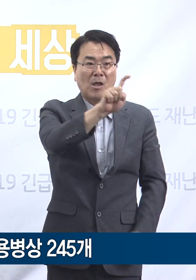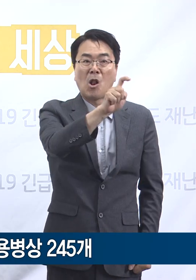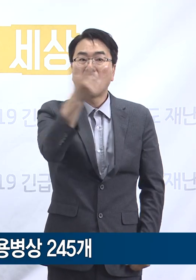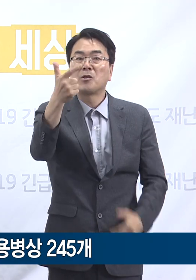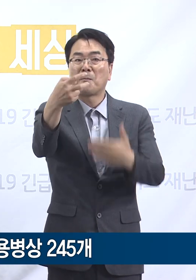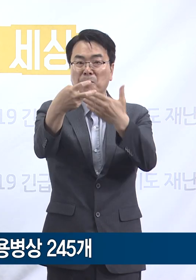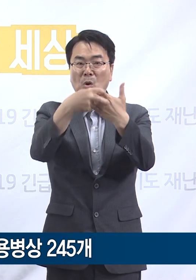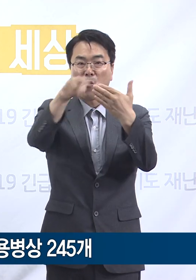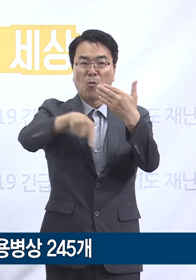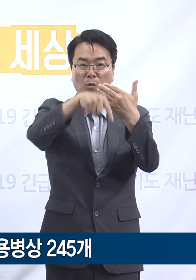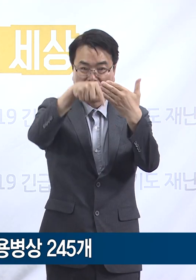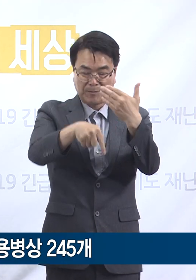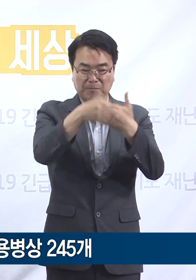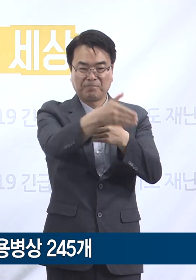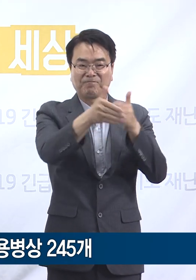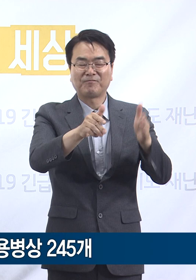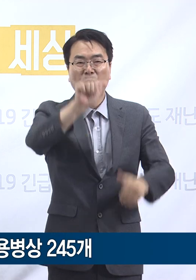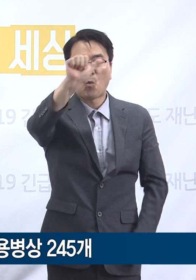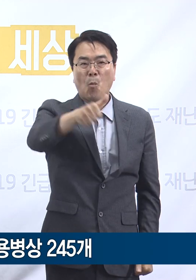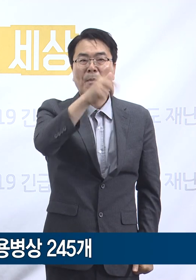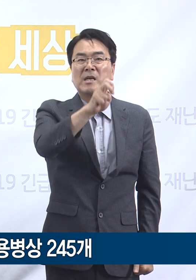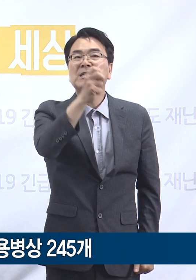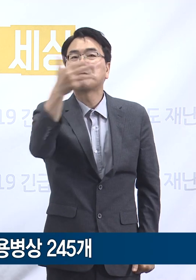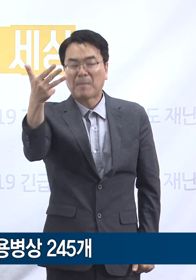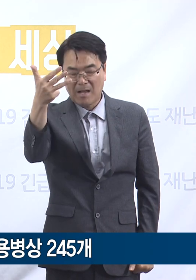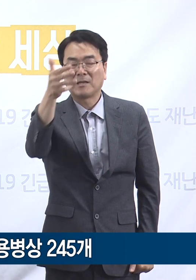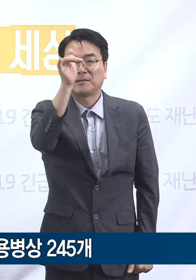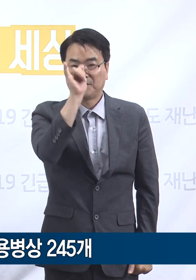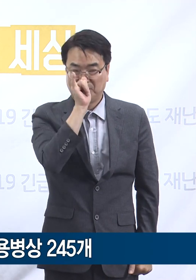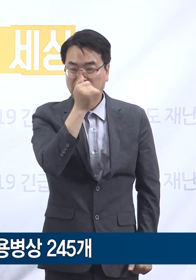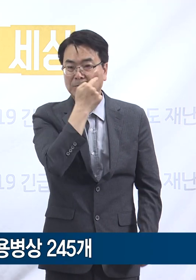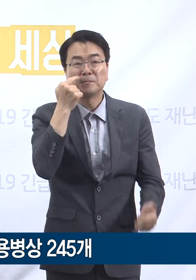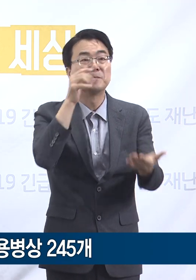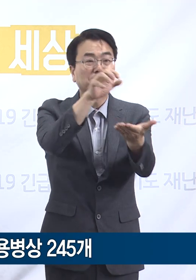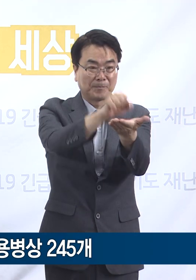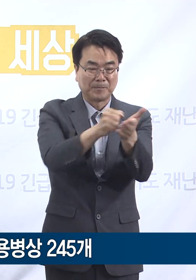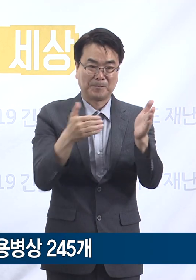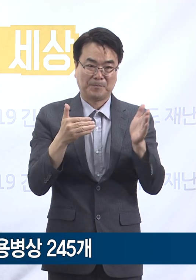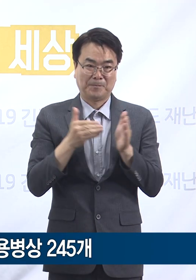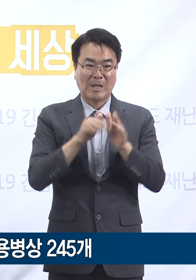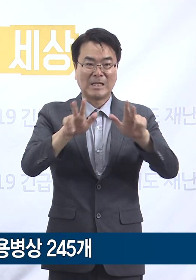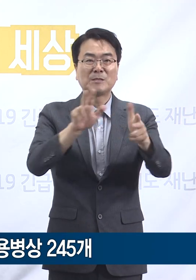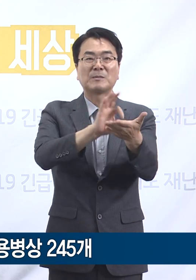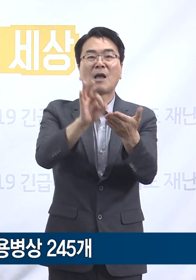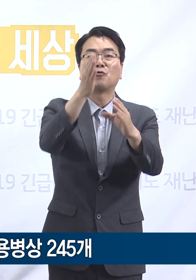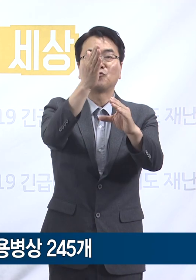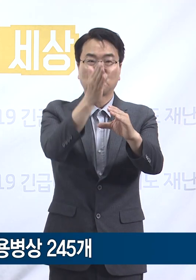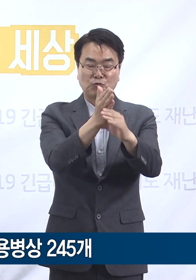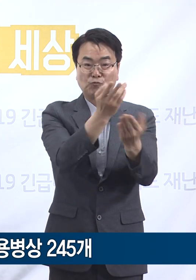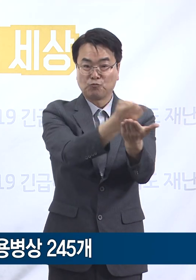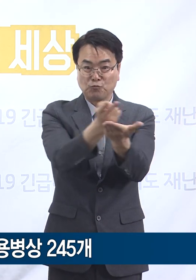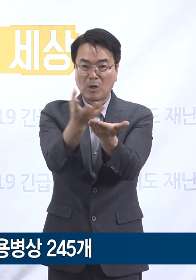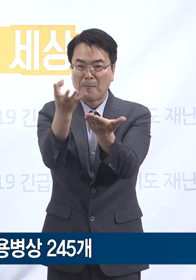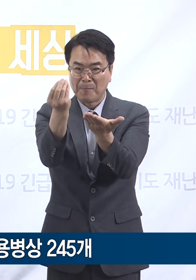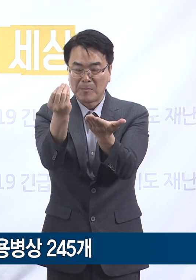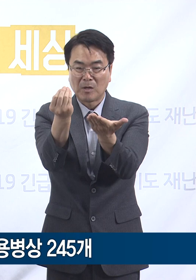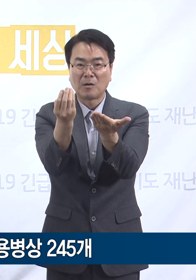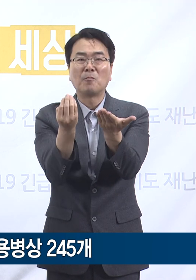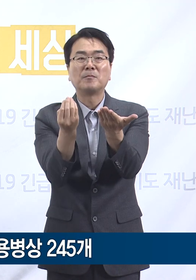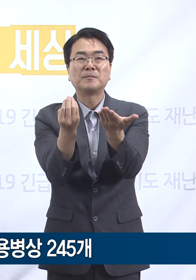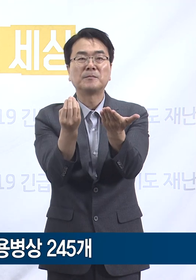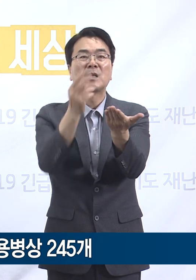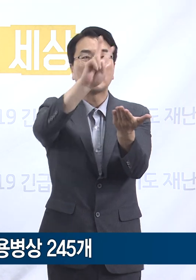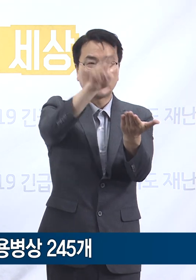528개의 확진자 치료 병상을 확보하고 있으며 현재 사용 중인 병상은 46.4